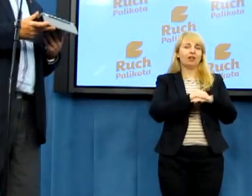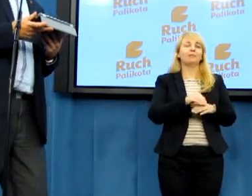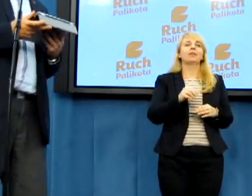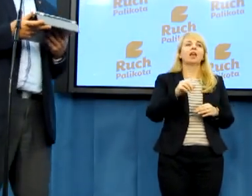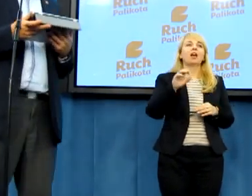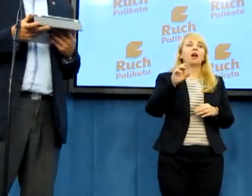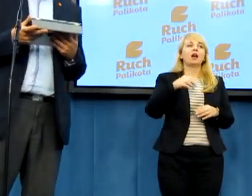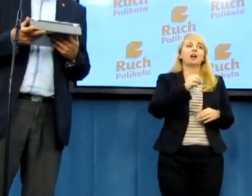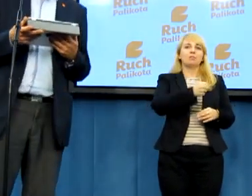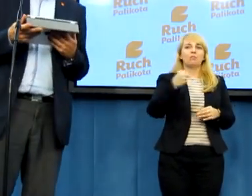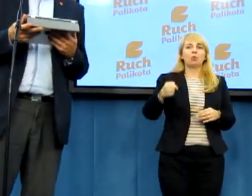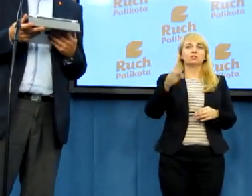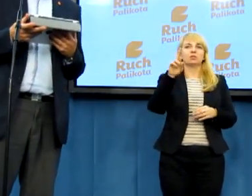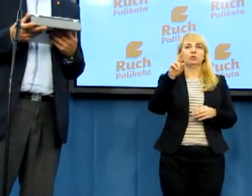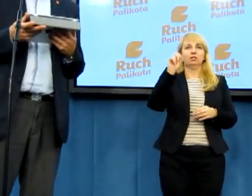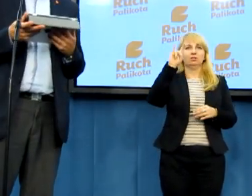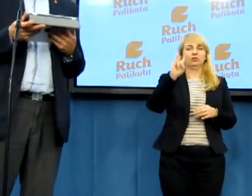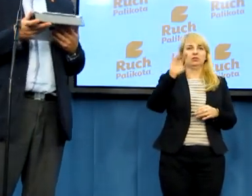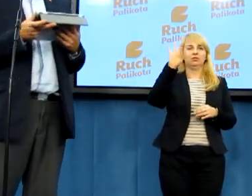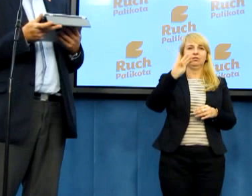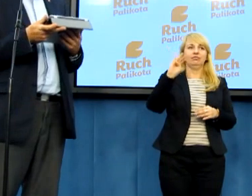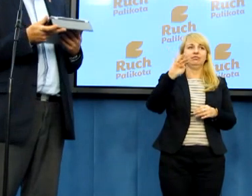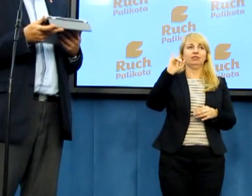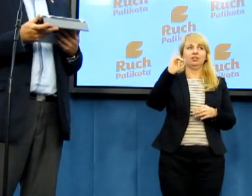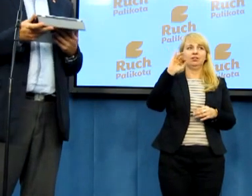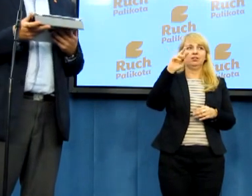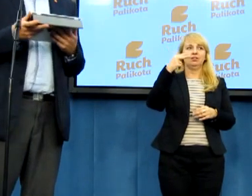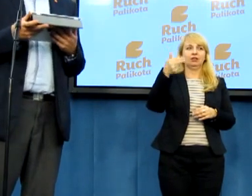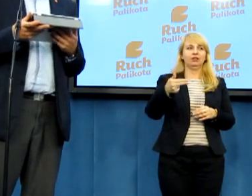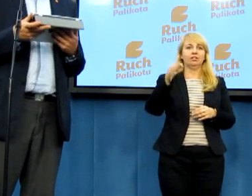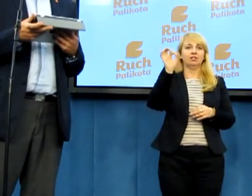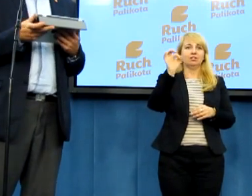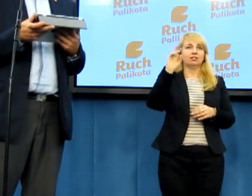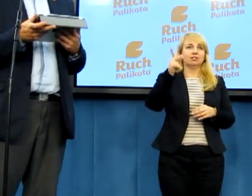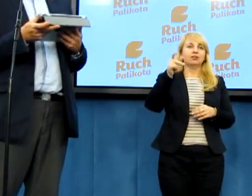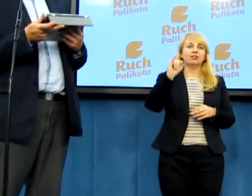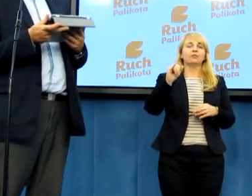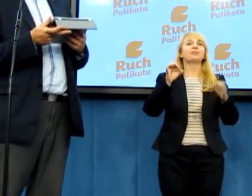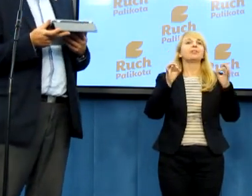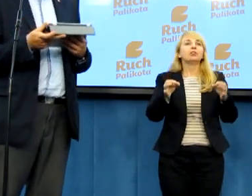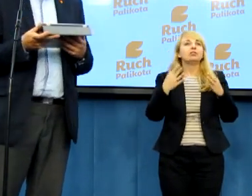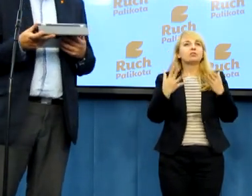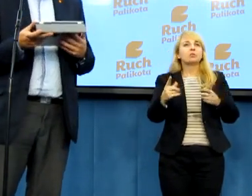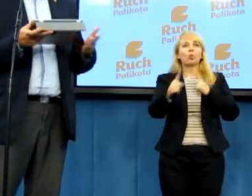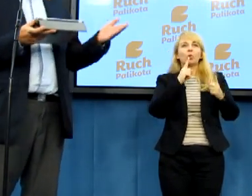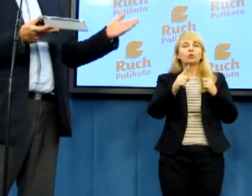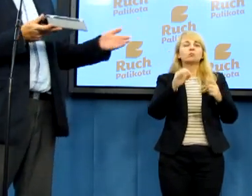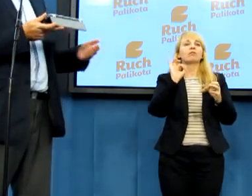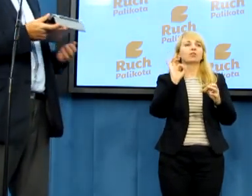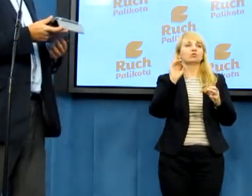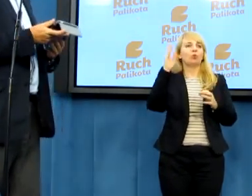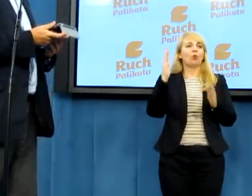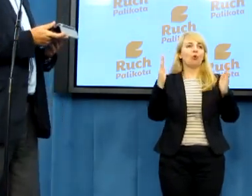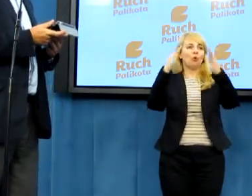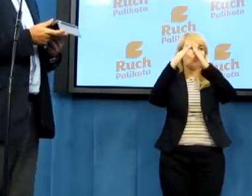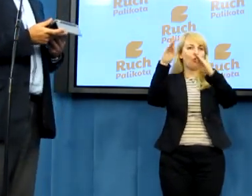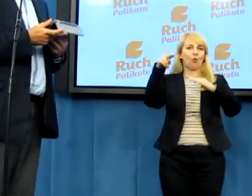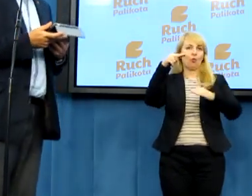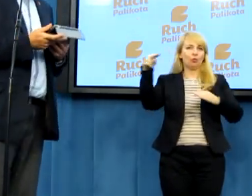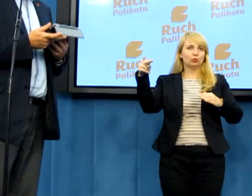nietypowym temacie dla Ruchu Palikota, bo zajmiemy się dzisiaj po raz kolejny kościołem katolickim. Proszę bardzo, oddaję głos.